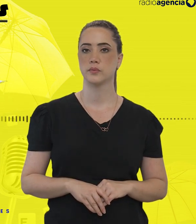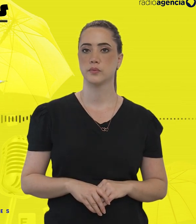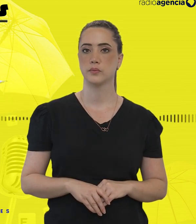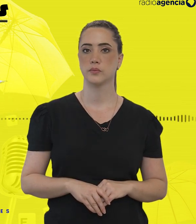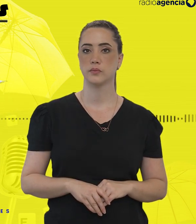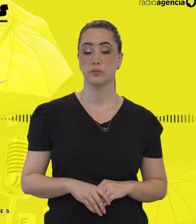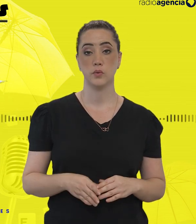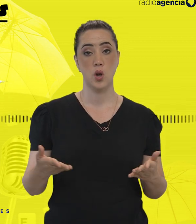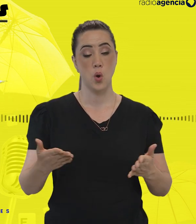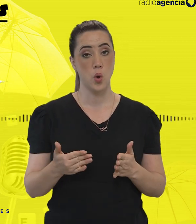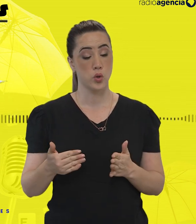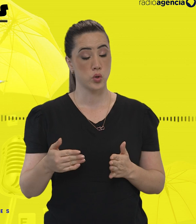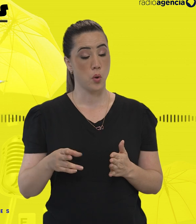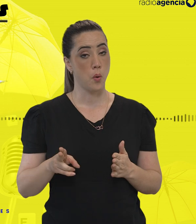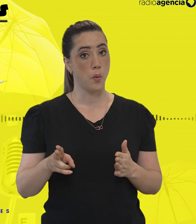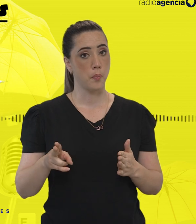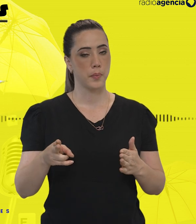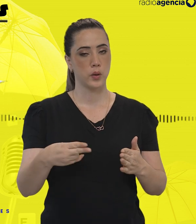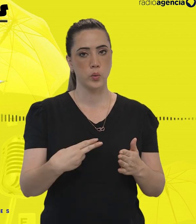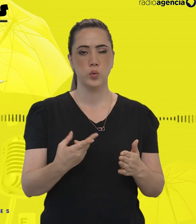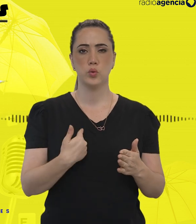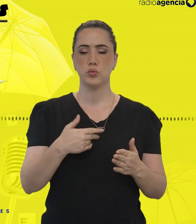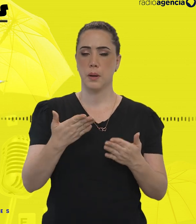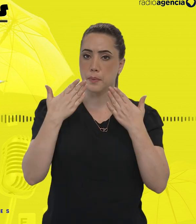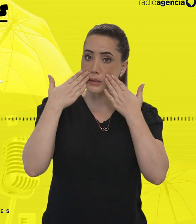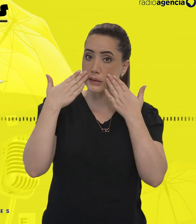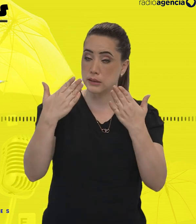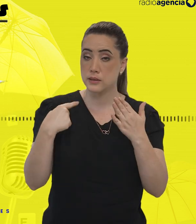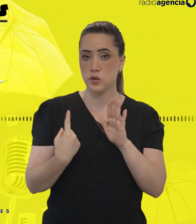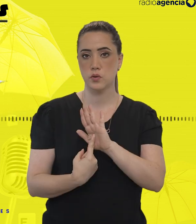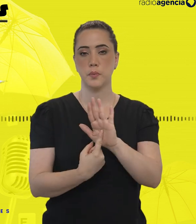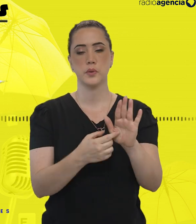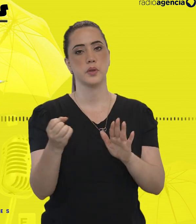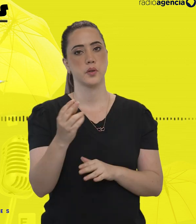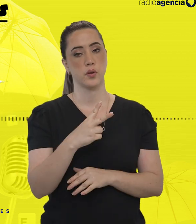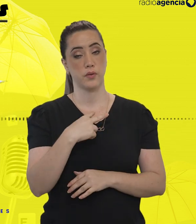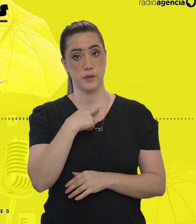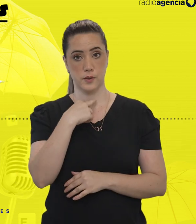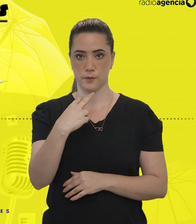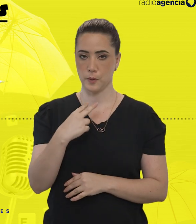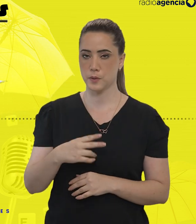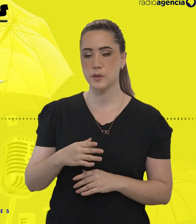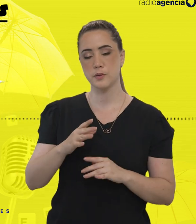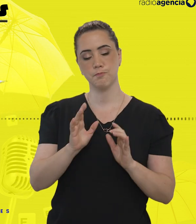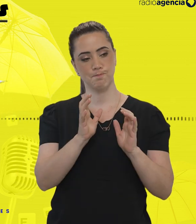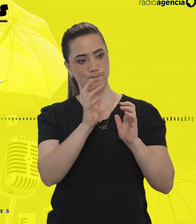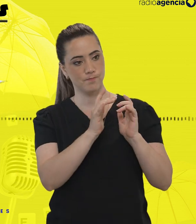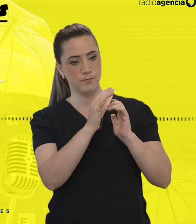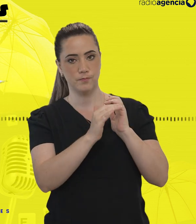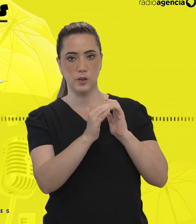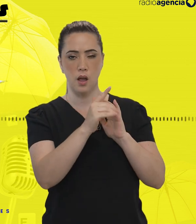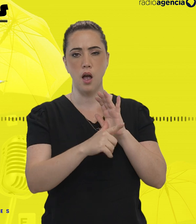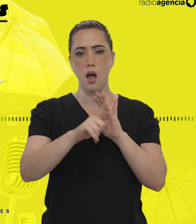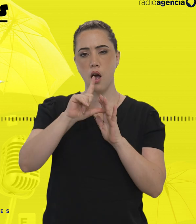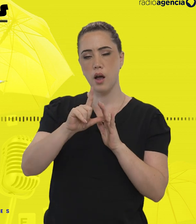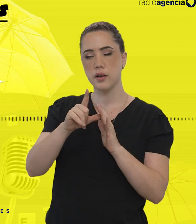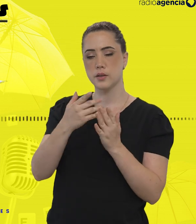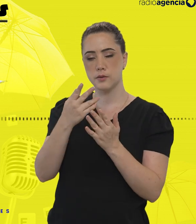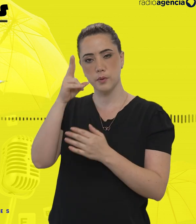Neste penúltimo episódio, a gente vai adicionar novas vozes neurodivergentes. Antes, hora da revisão.